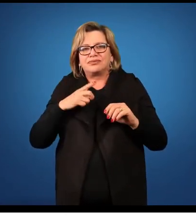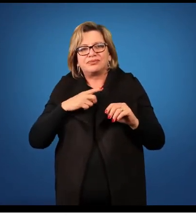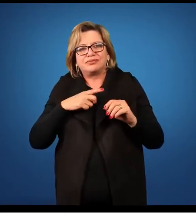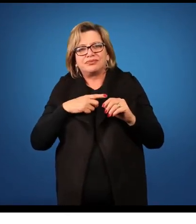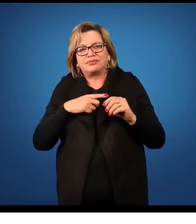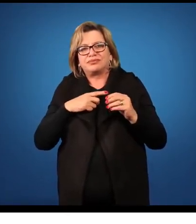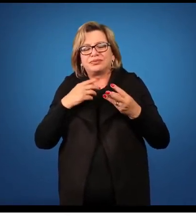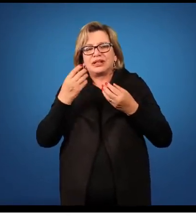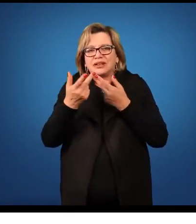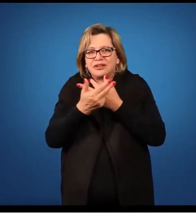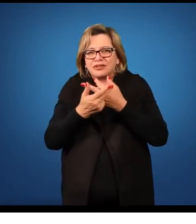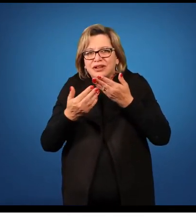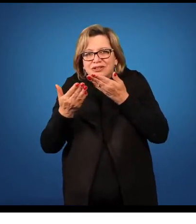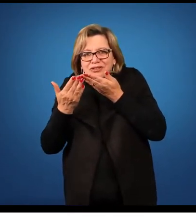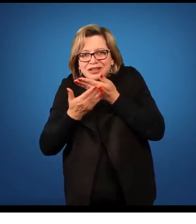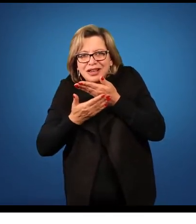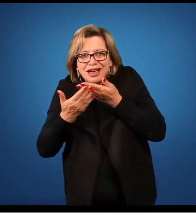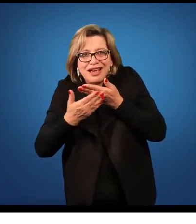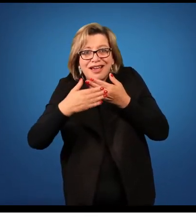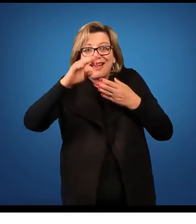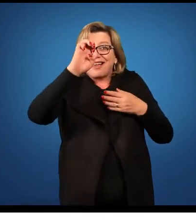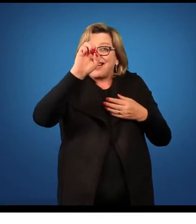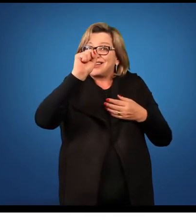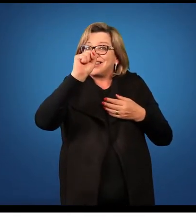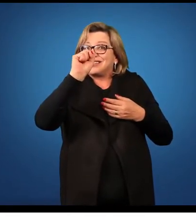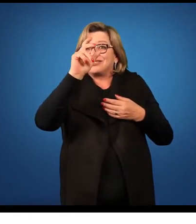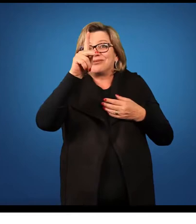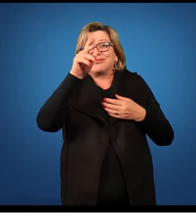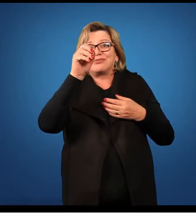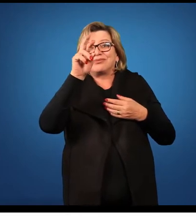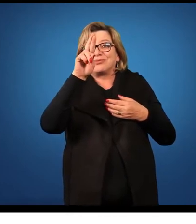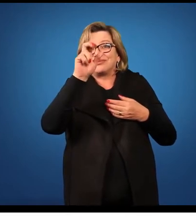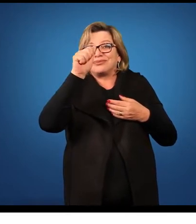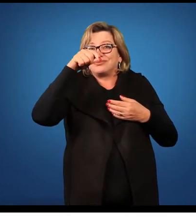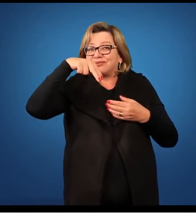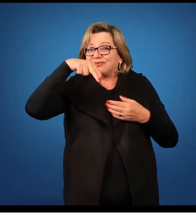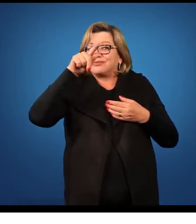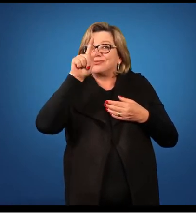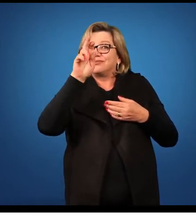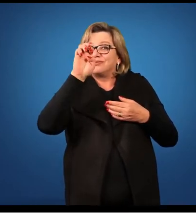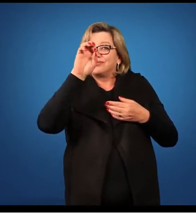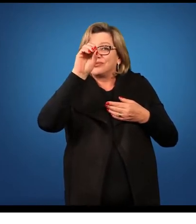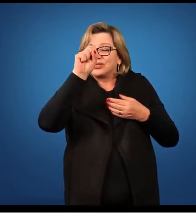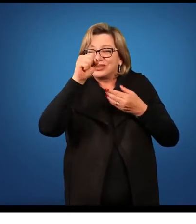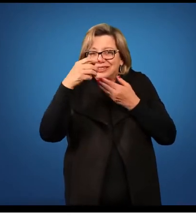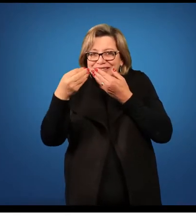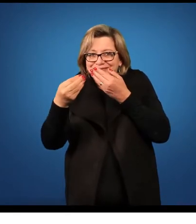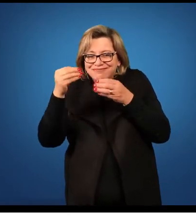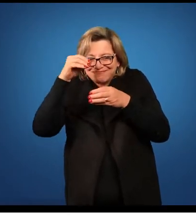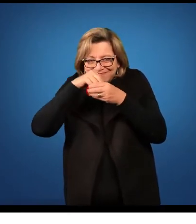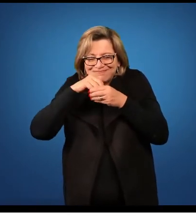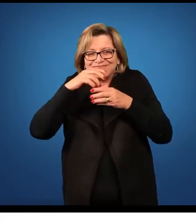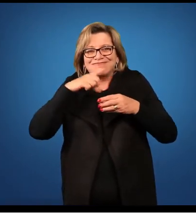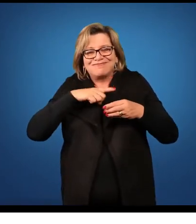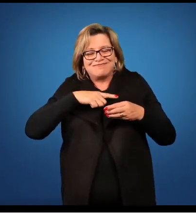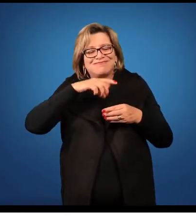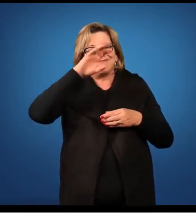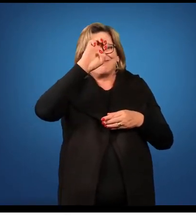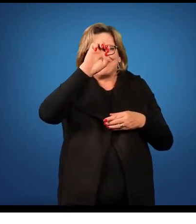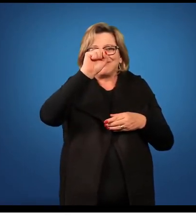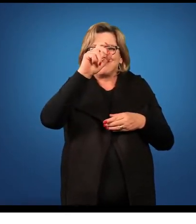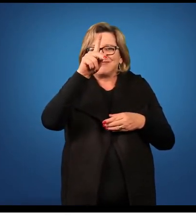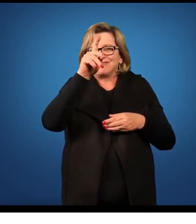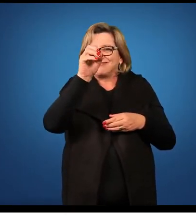temos inúmeros esporanjos, que é o local onde os esporos são formados. Essa planta,